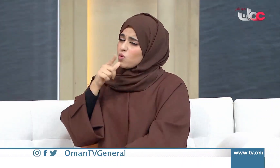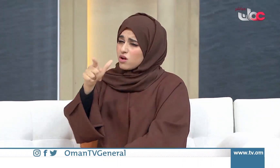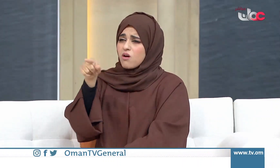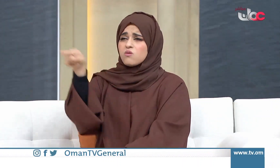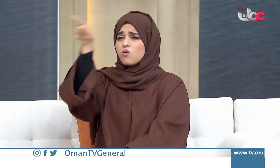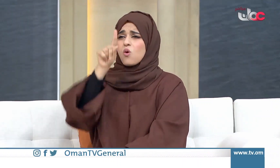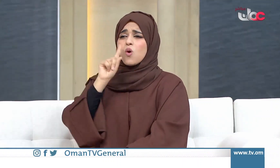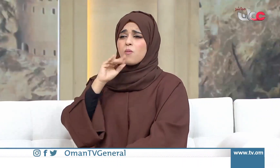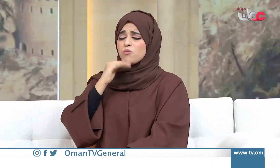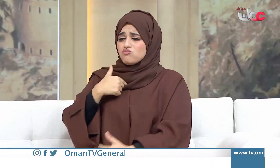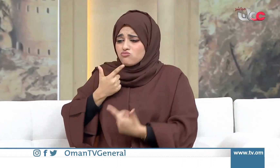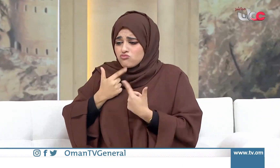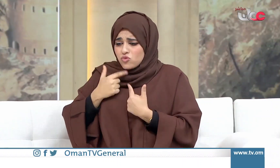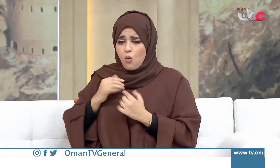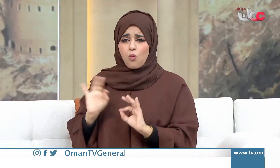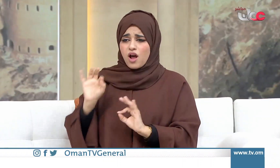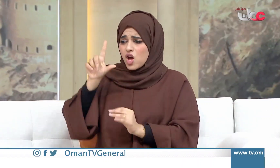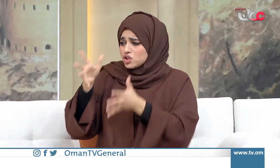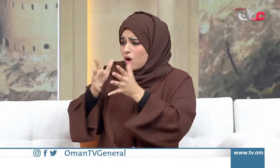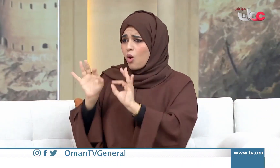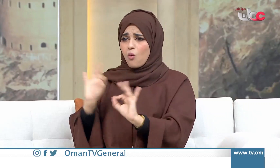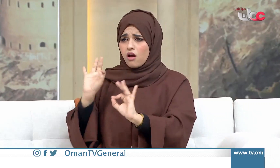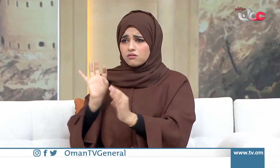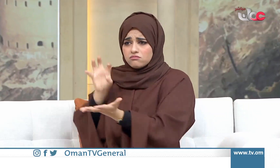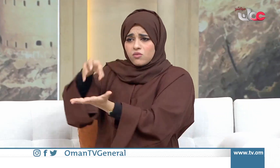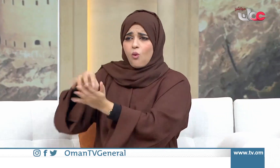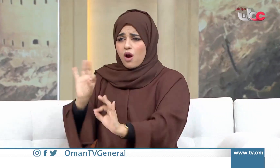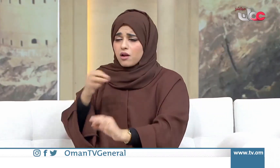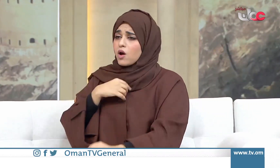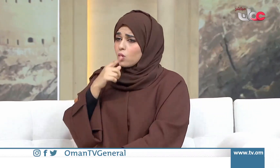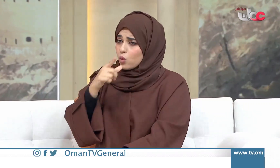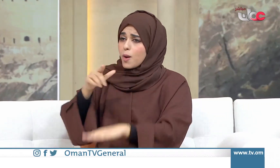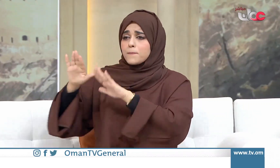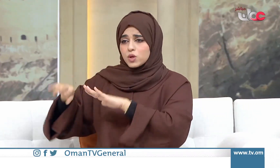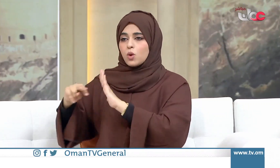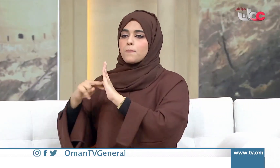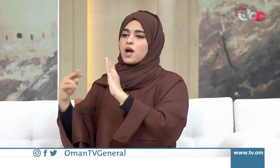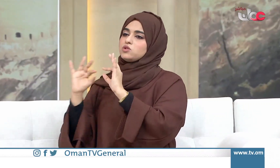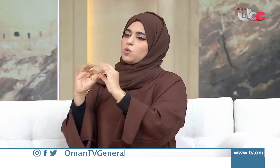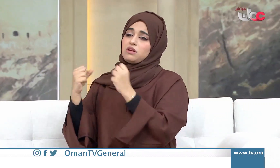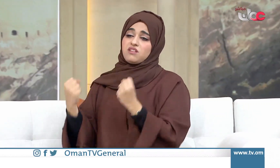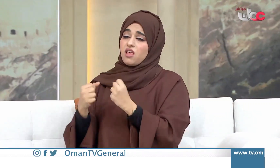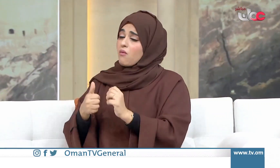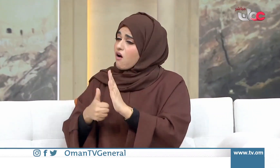يتعلموا لغة الإشارة وتعلم لغة الإشارة يفتح لهم الكثير من الأبواب كسهولة